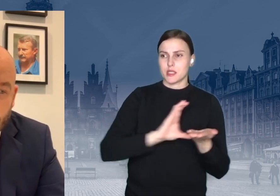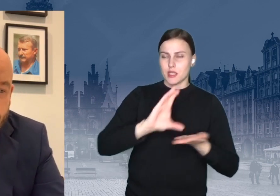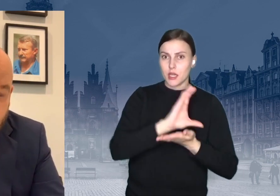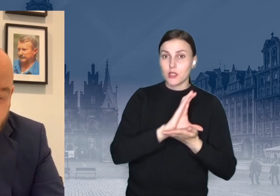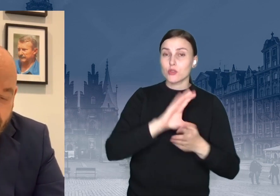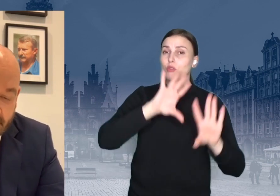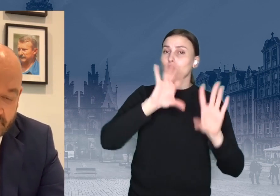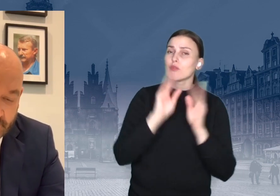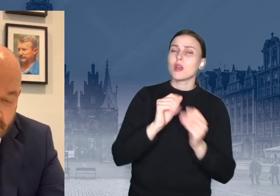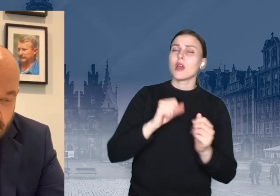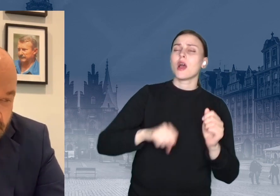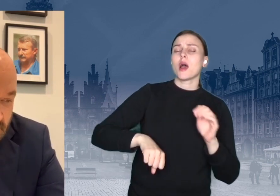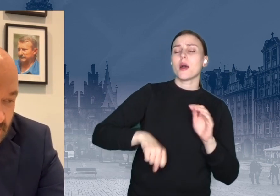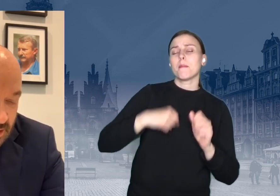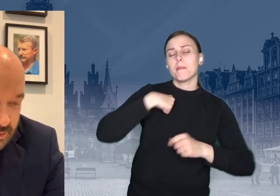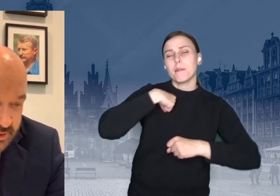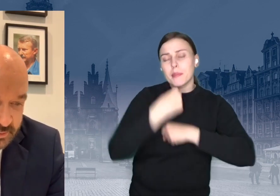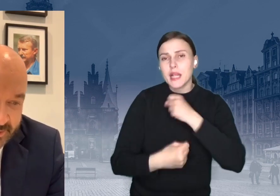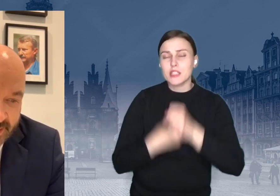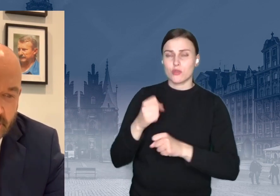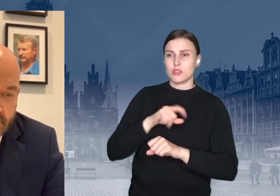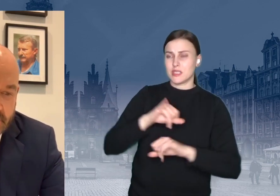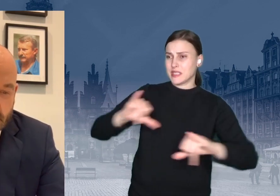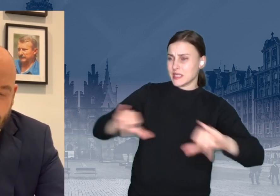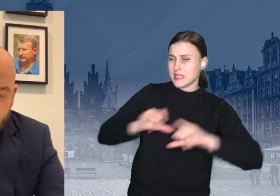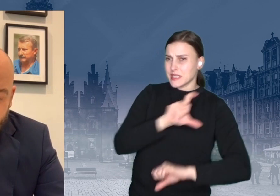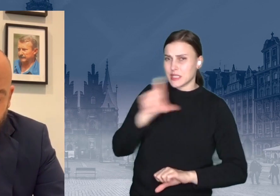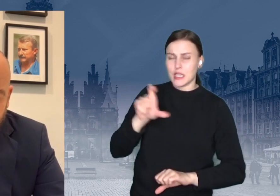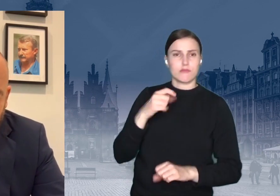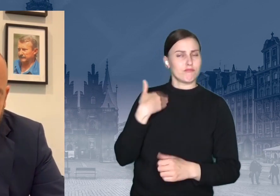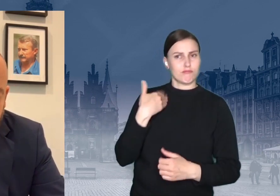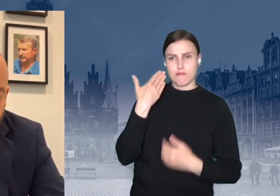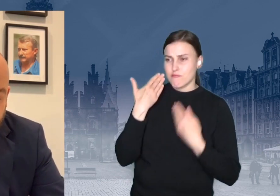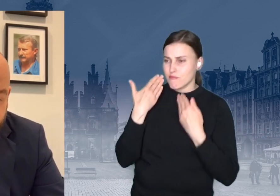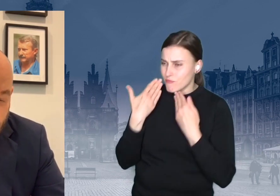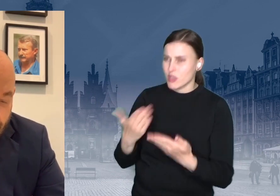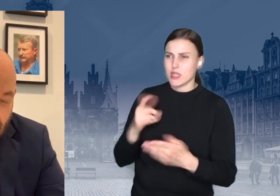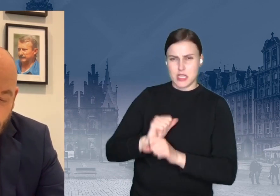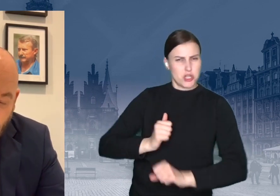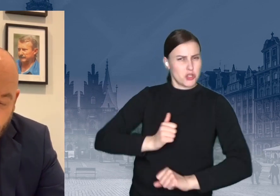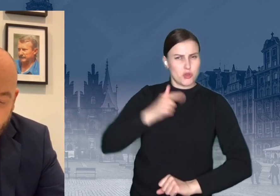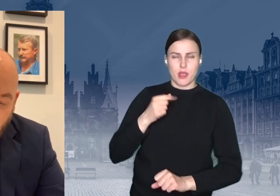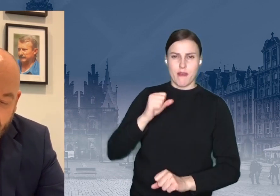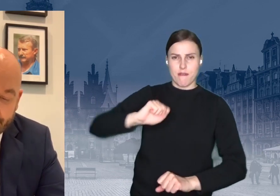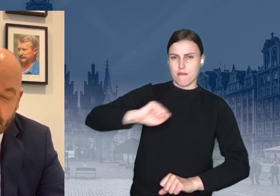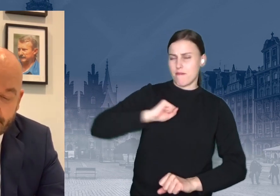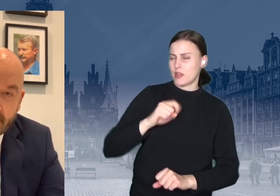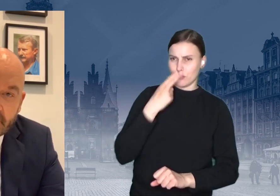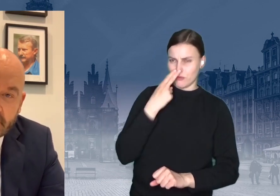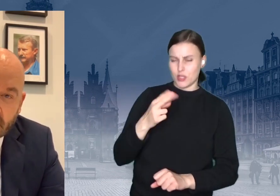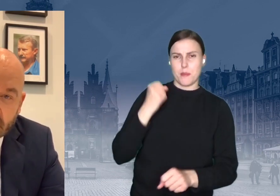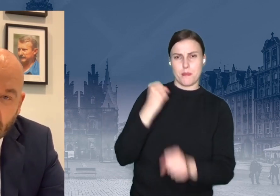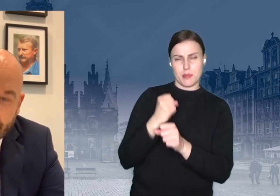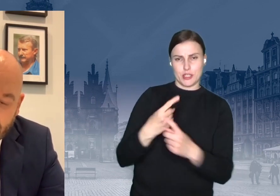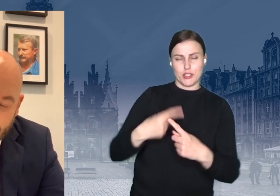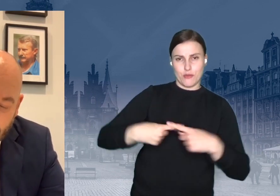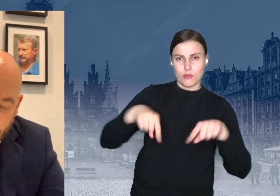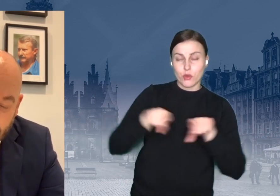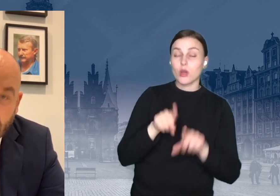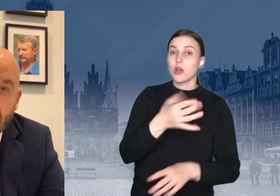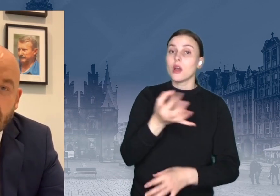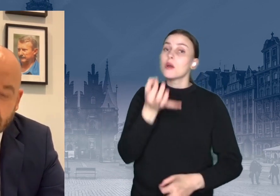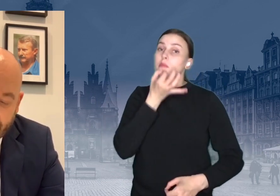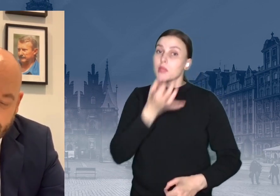zarządowi dziękuję, bo to naprawdę wyśmienici ludzie, wspaniali ludzie, z których jestem dumny i robią fajną, fajną robotę. Kochani, pytaliście o zoo,